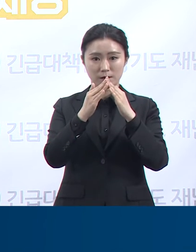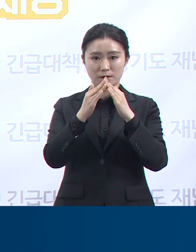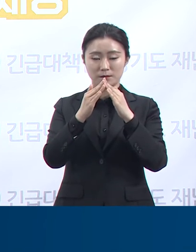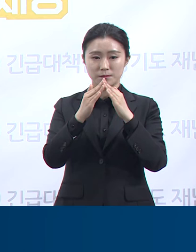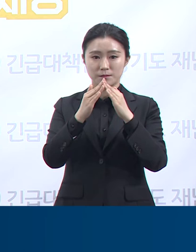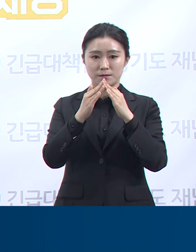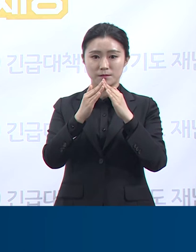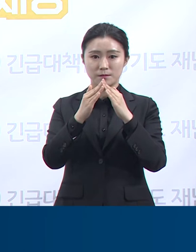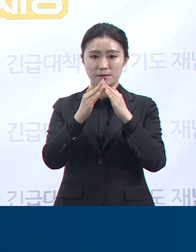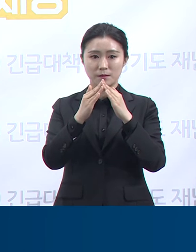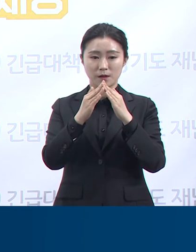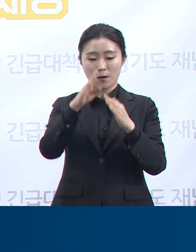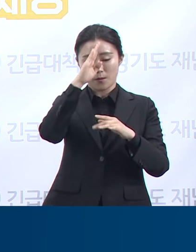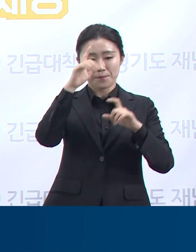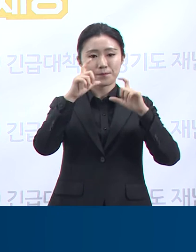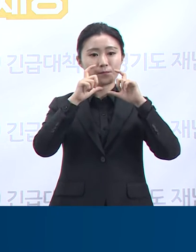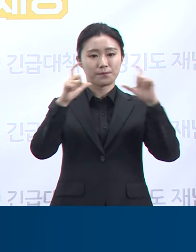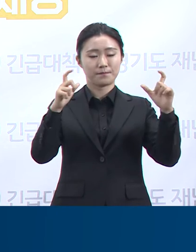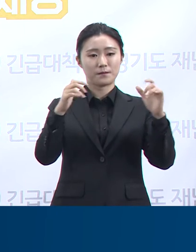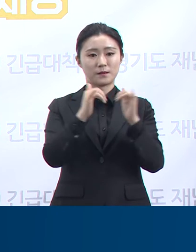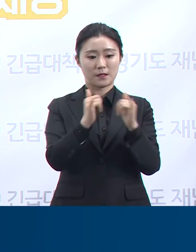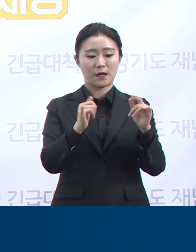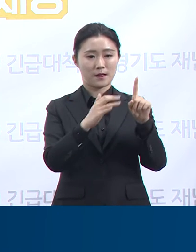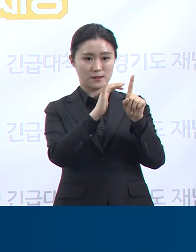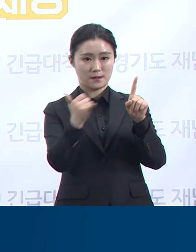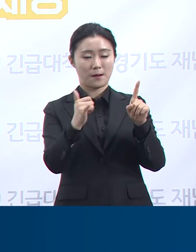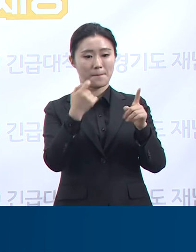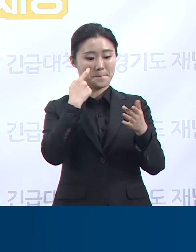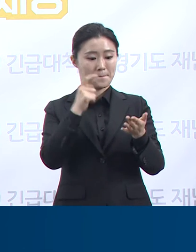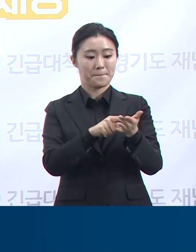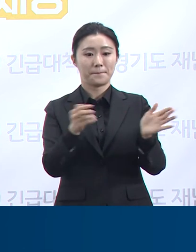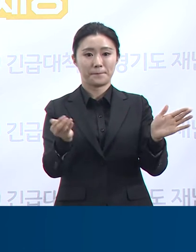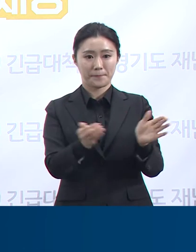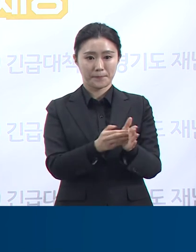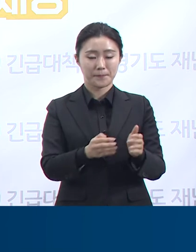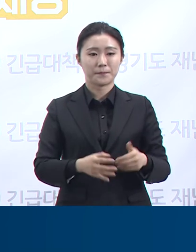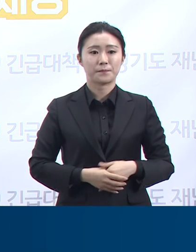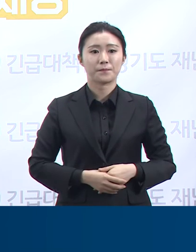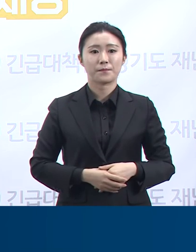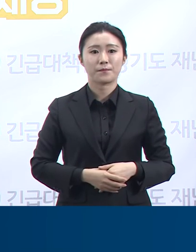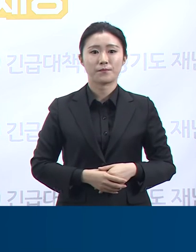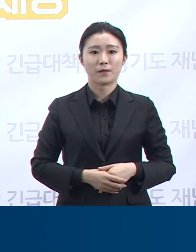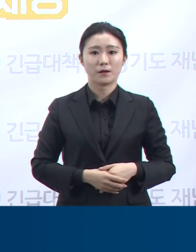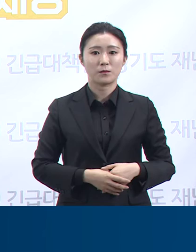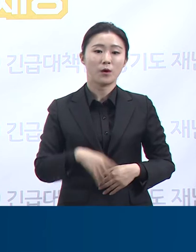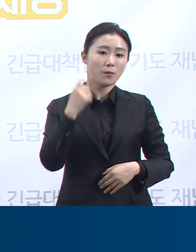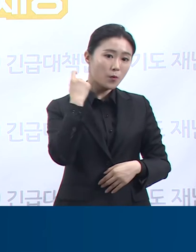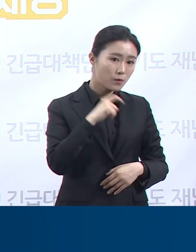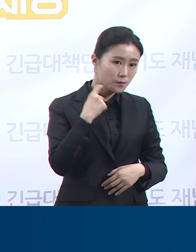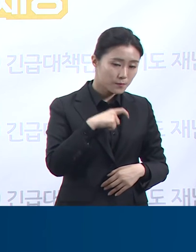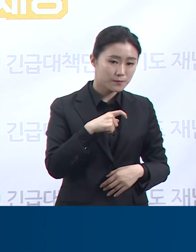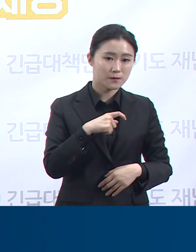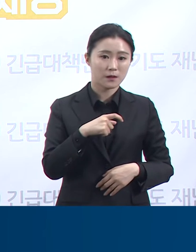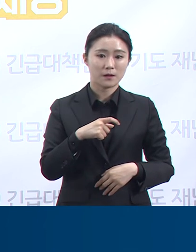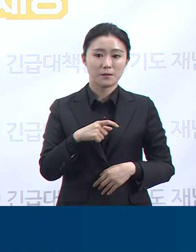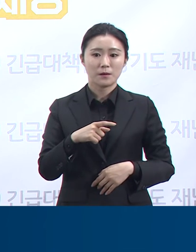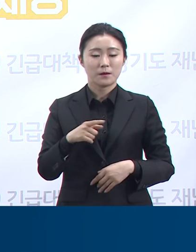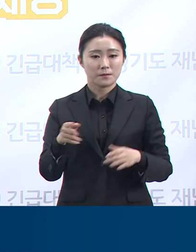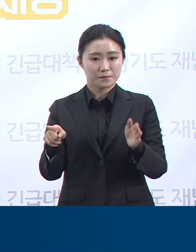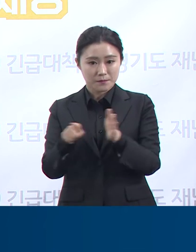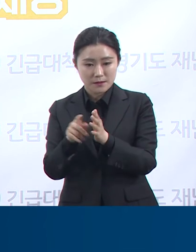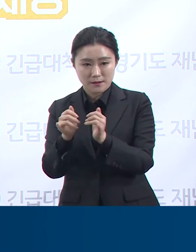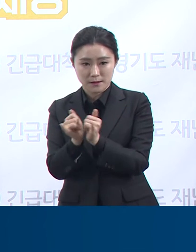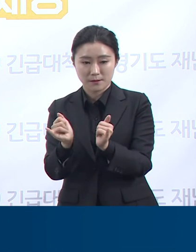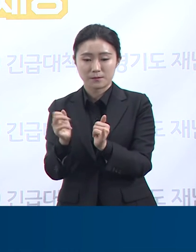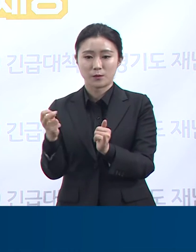확진자는 군포 안양 소재 12개 교회에 목사, 신도, 가족 등 25명과 함께 지난